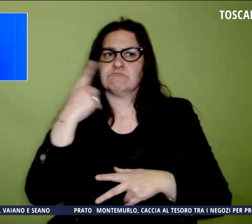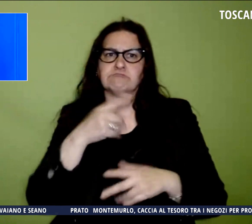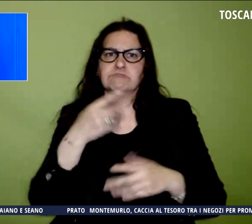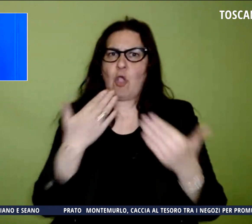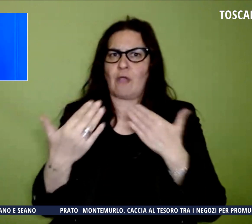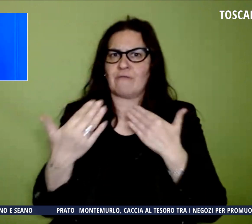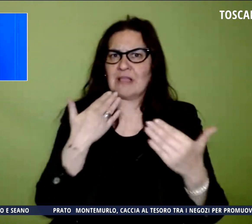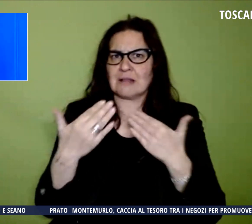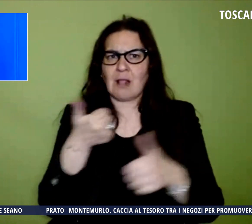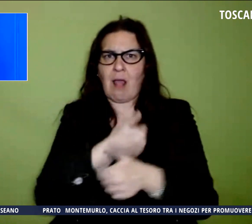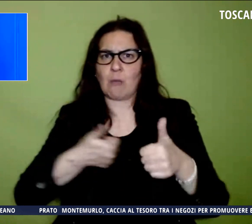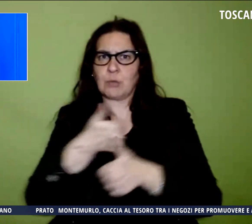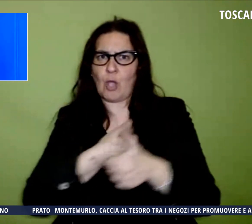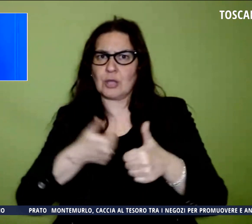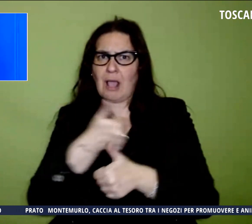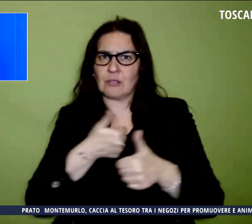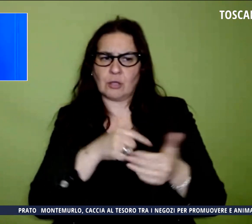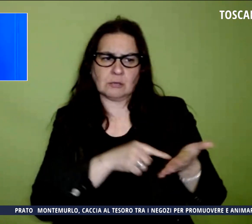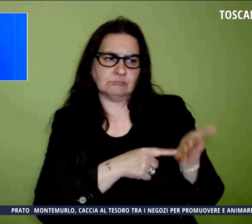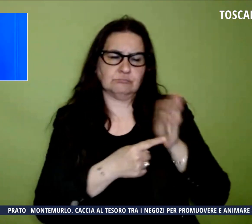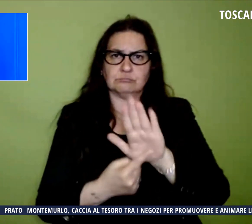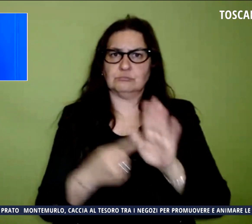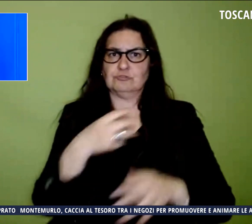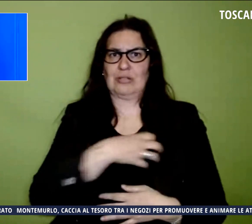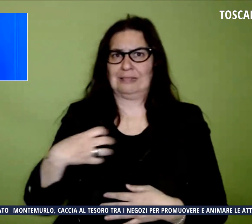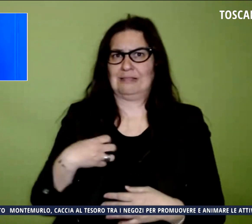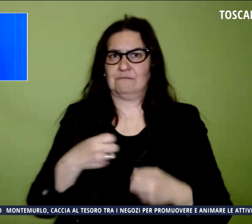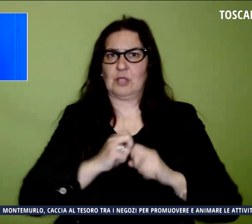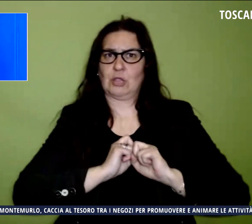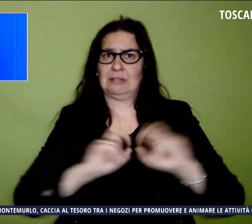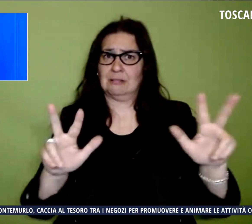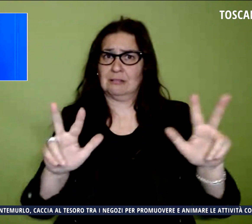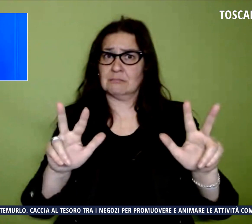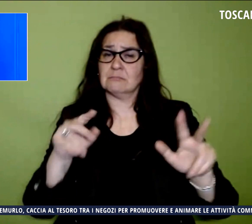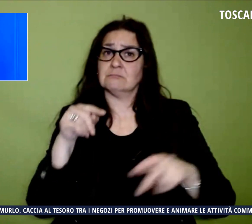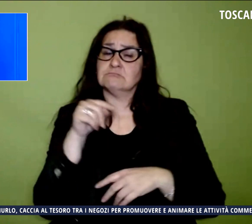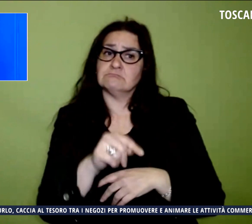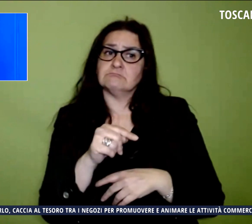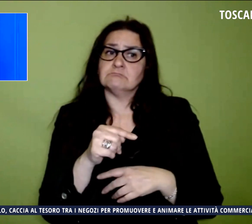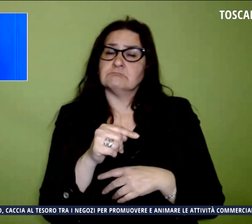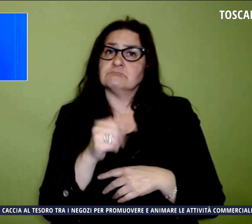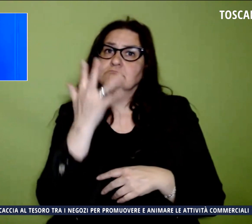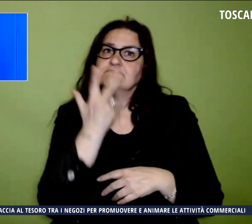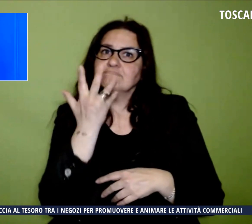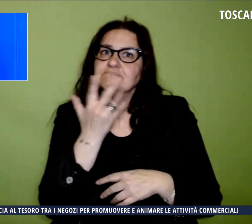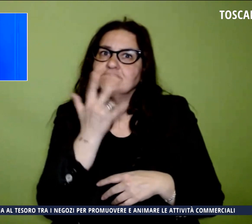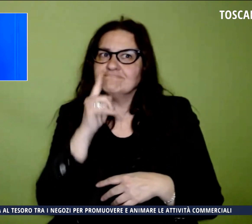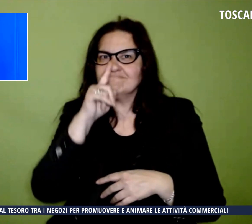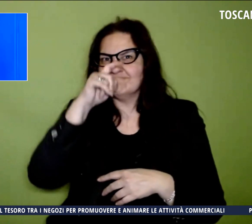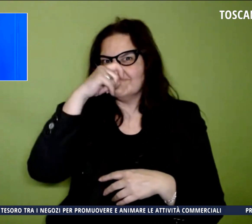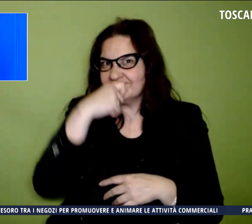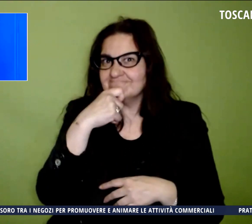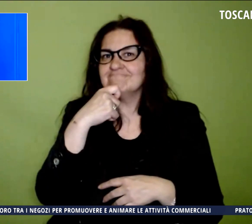esposizioni di carattere scientifico divulgativo per rispondere alle aspettative, alla curiosità e agli